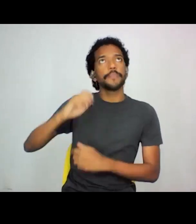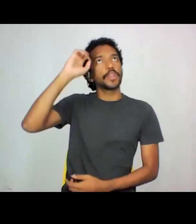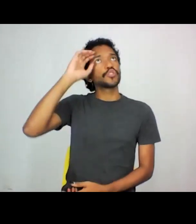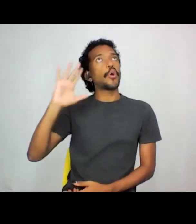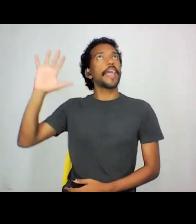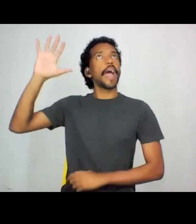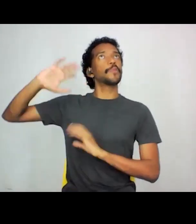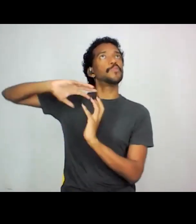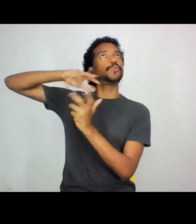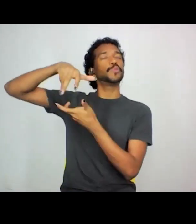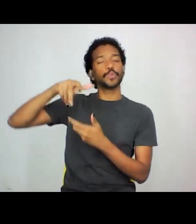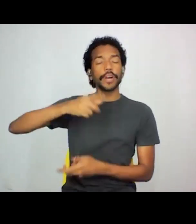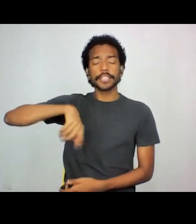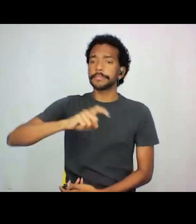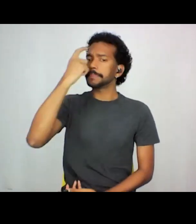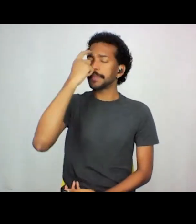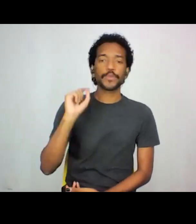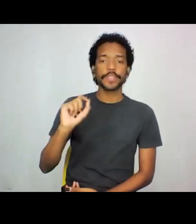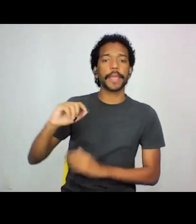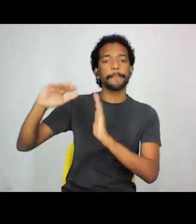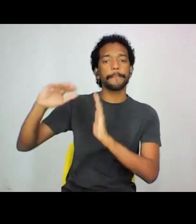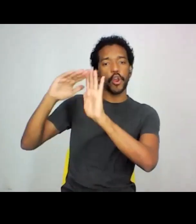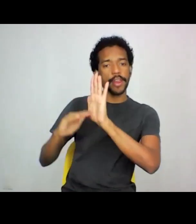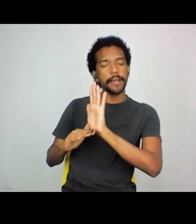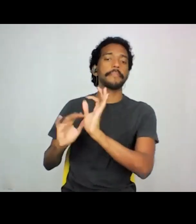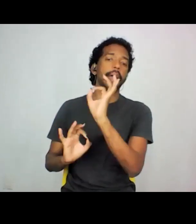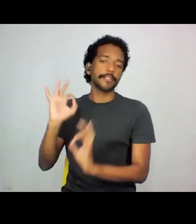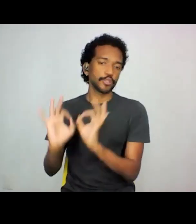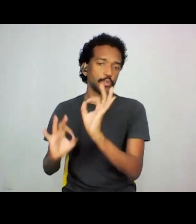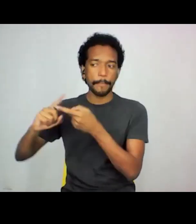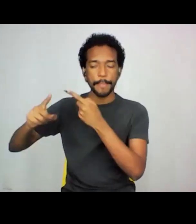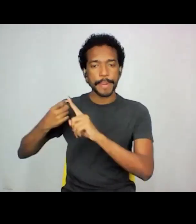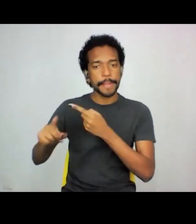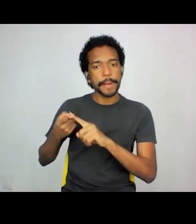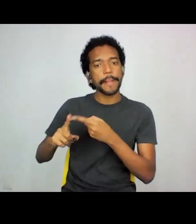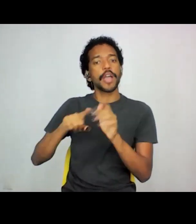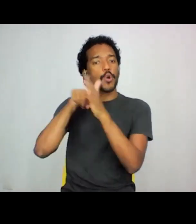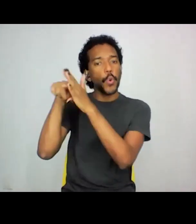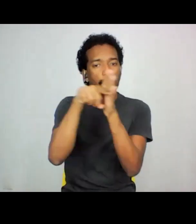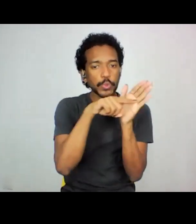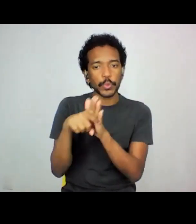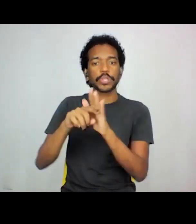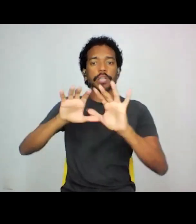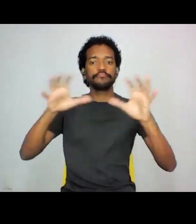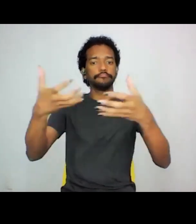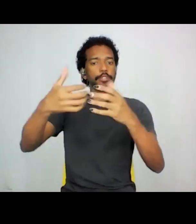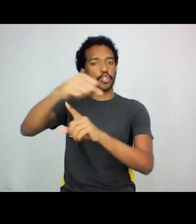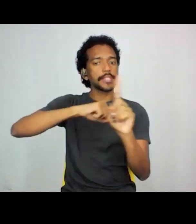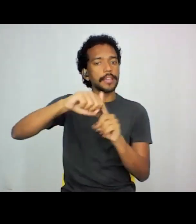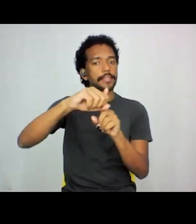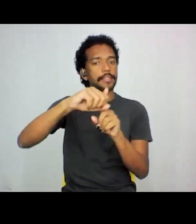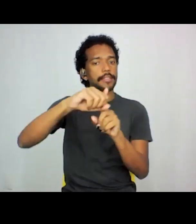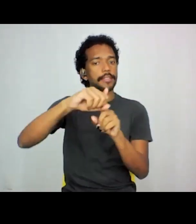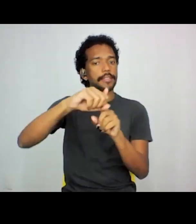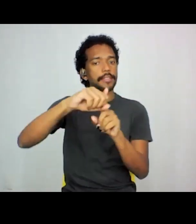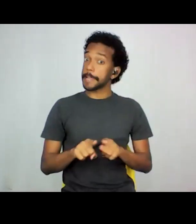ela... O Cizem tem um programa de articulação, consulta e participação social. Dentro desse programa, nós temos